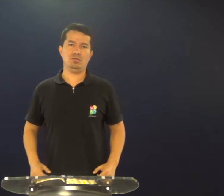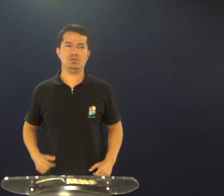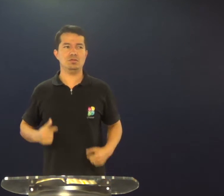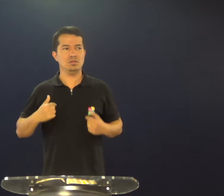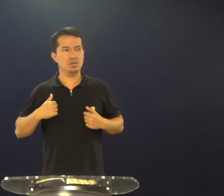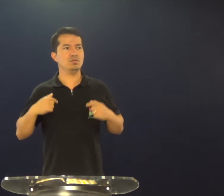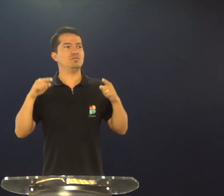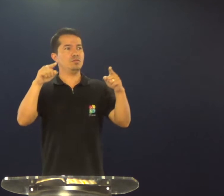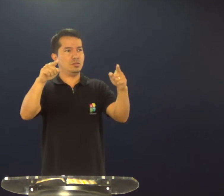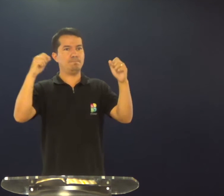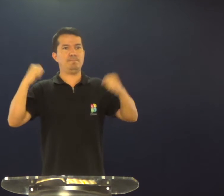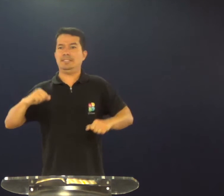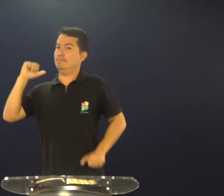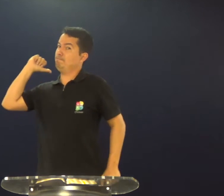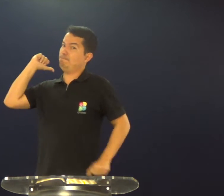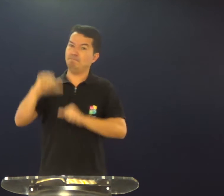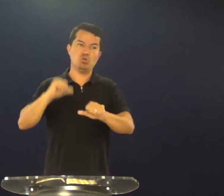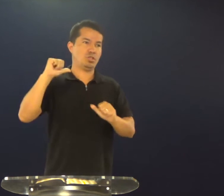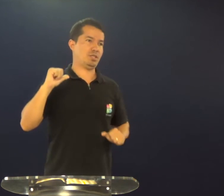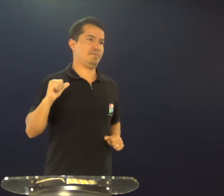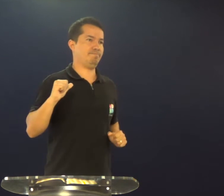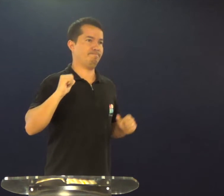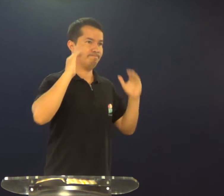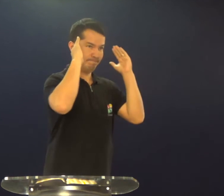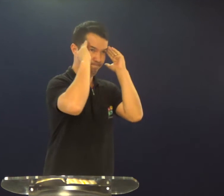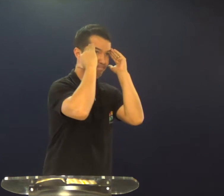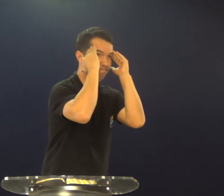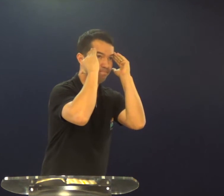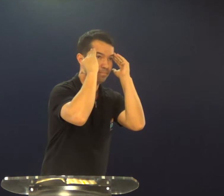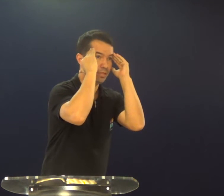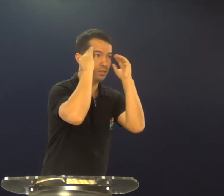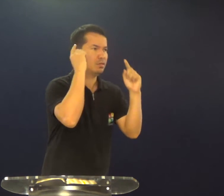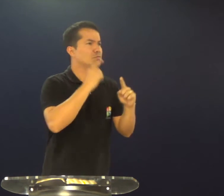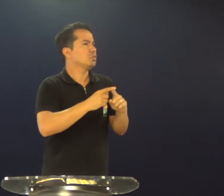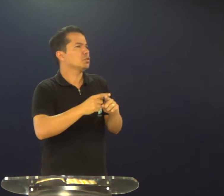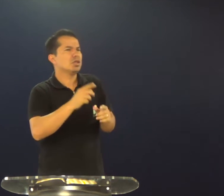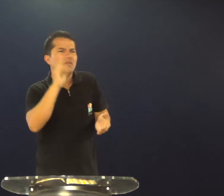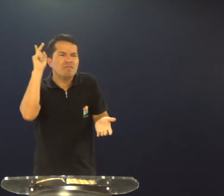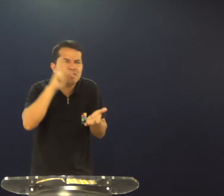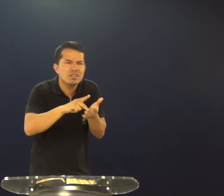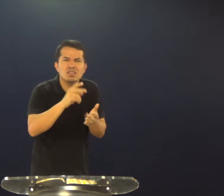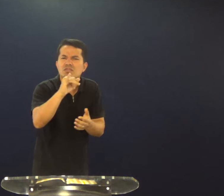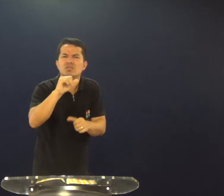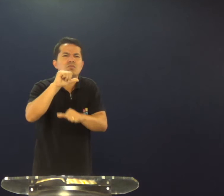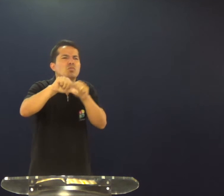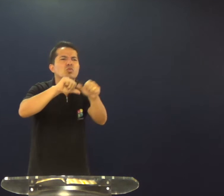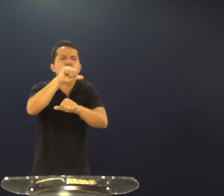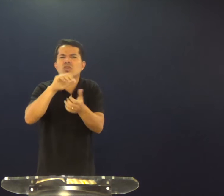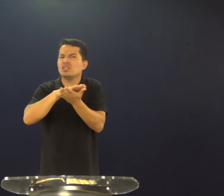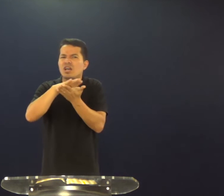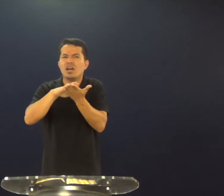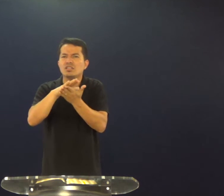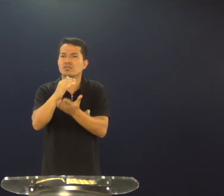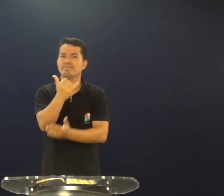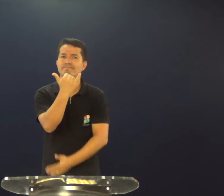transformado, eu e você precisamos ser transformados, mudar, agora de verdade,